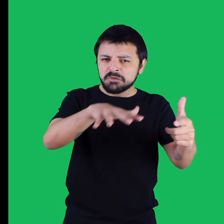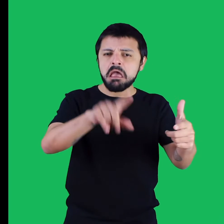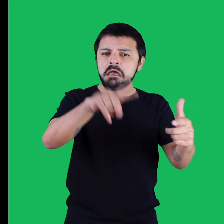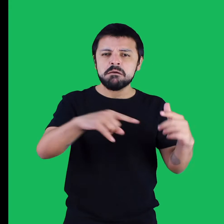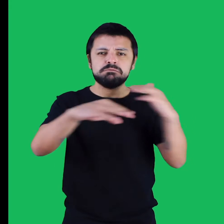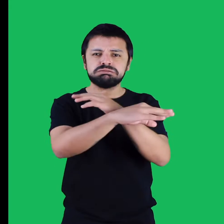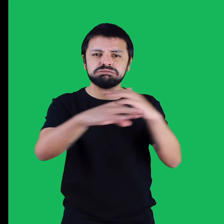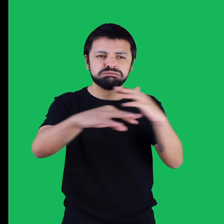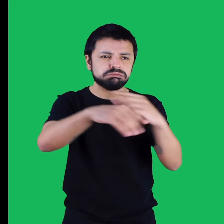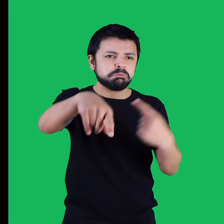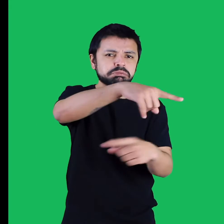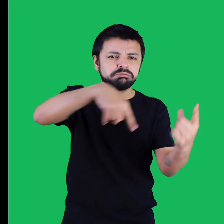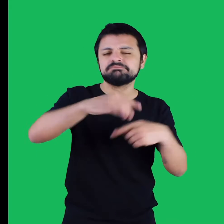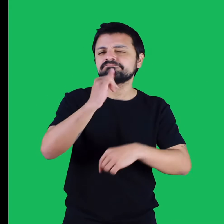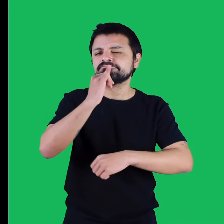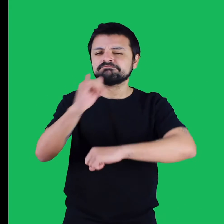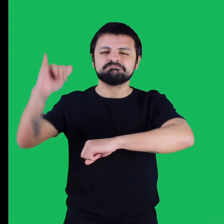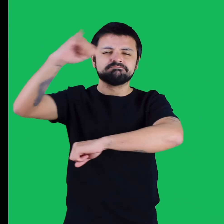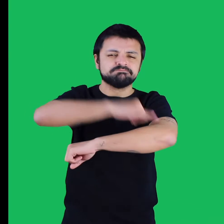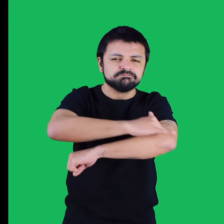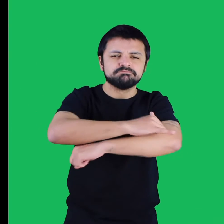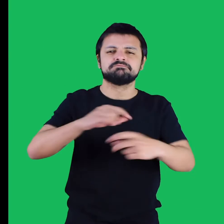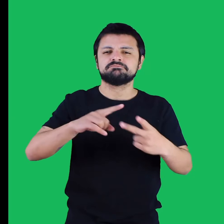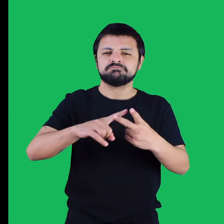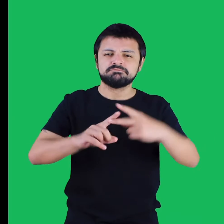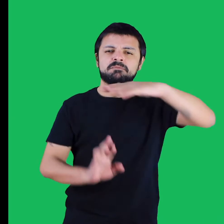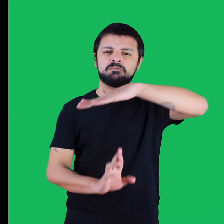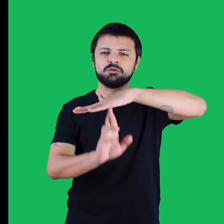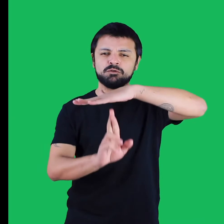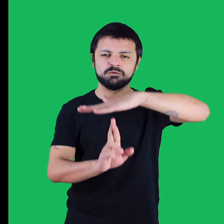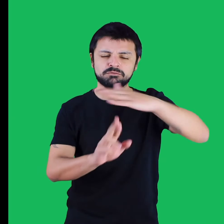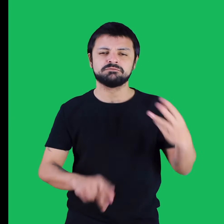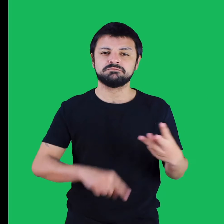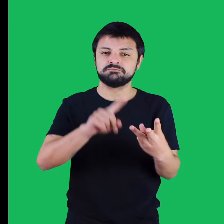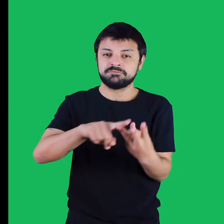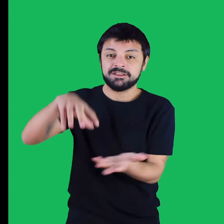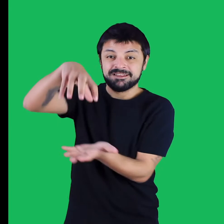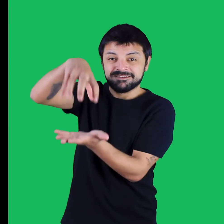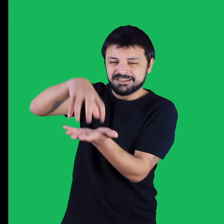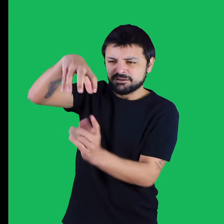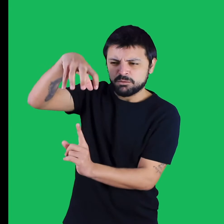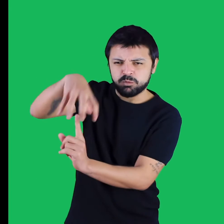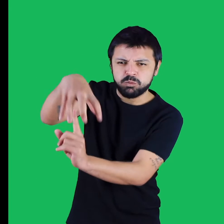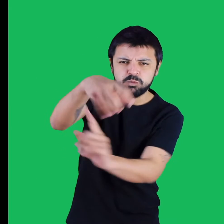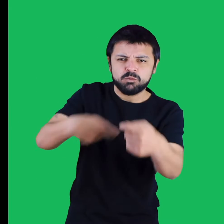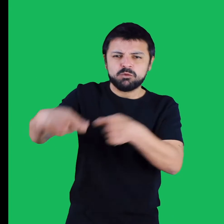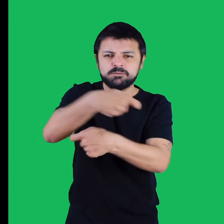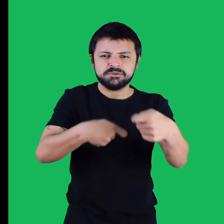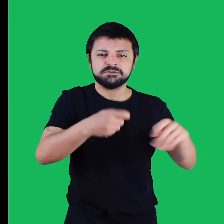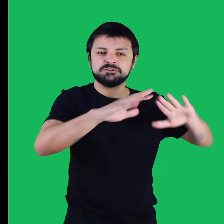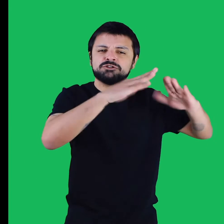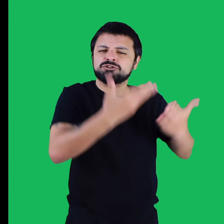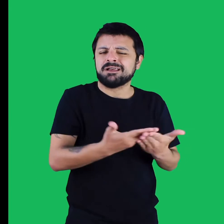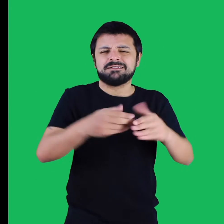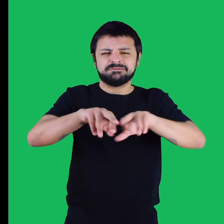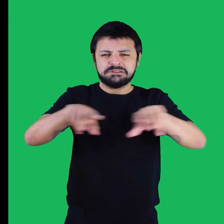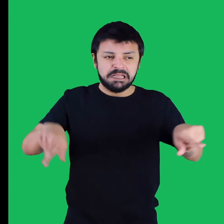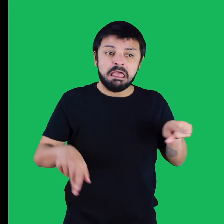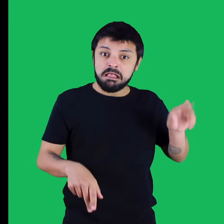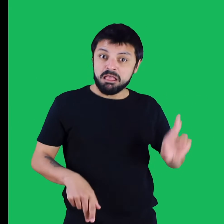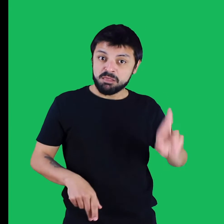lugares de grande circulação pública, tais como aeroportos, rodoviárias, centros comerciais,